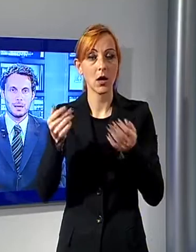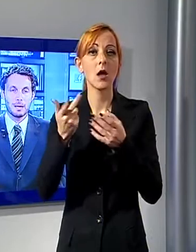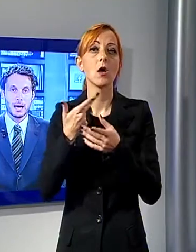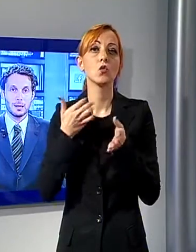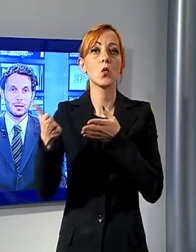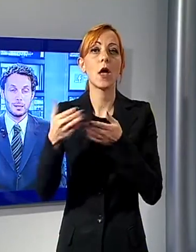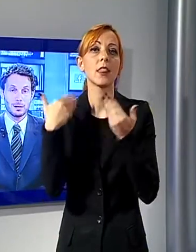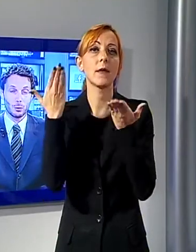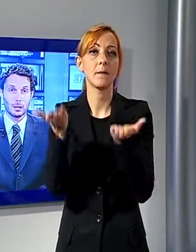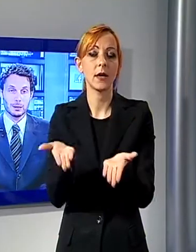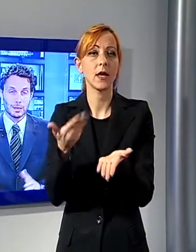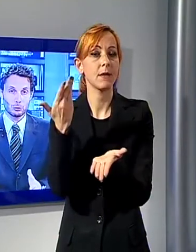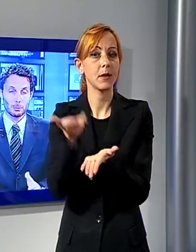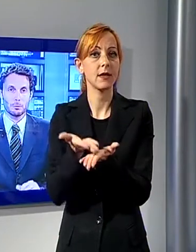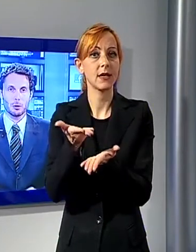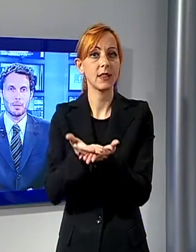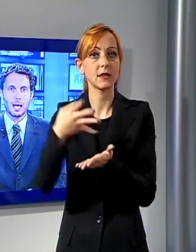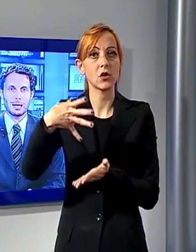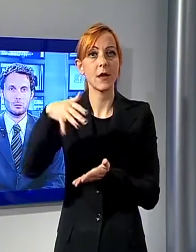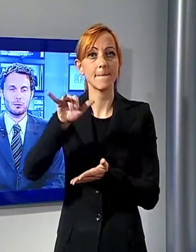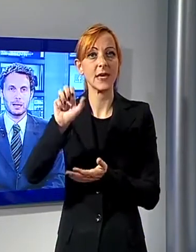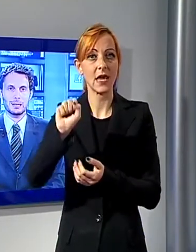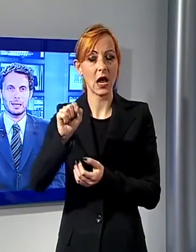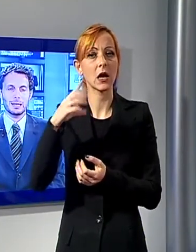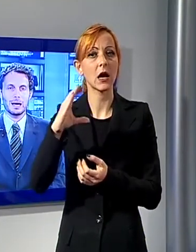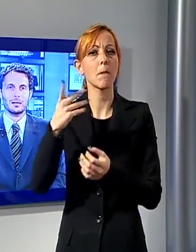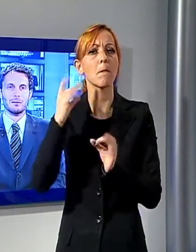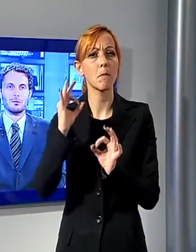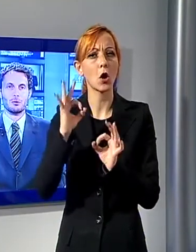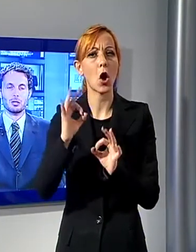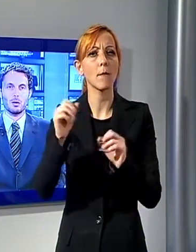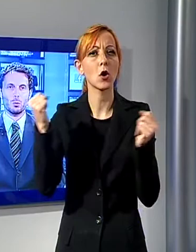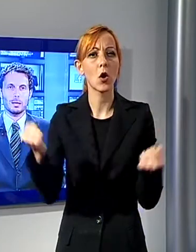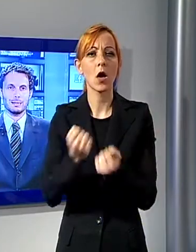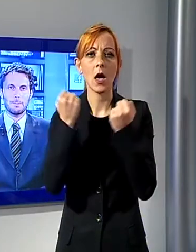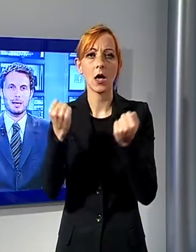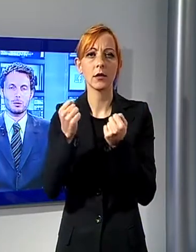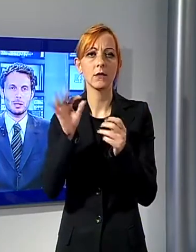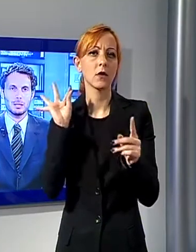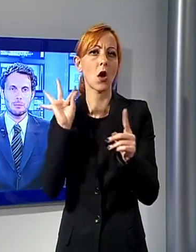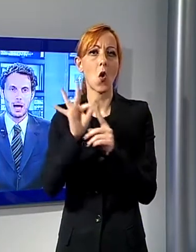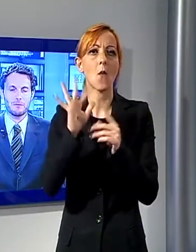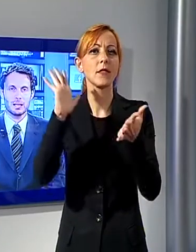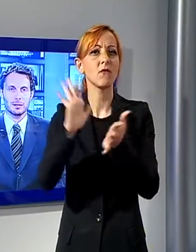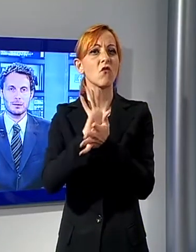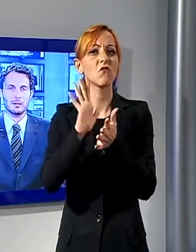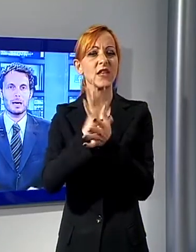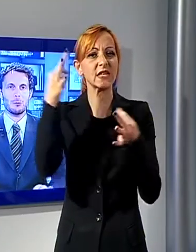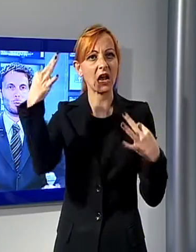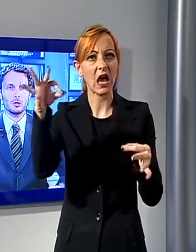MIAC, il salone dedicato proprio all'industria cartaria che si svolgerà a Lucca da mercoledì a venerdì. Sentiamo Luigi